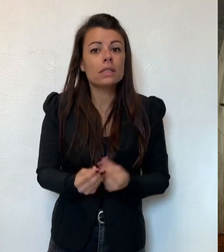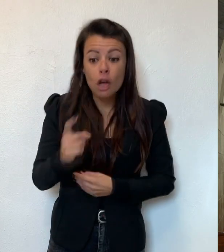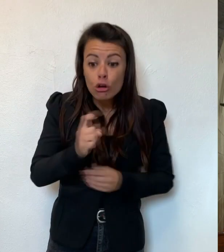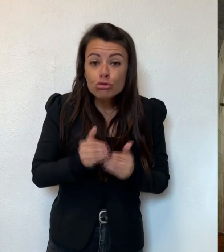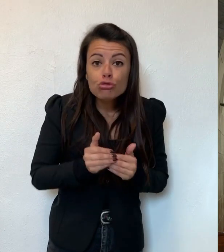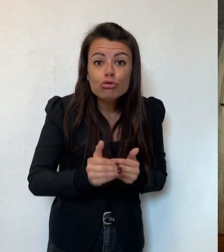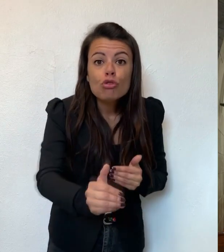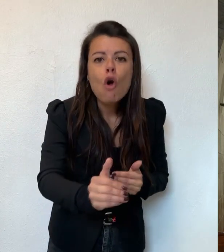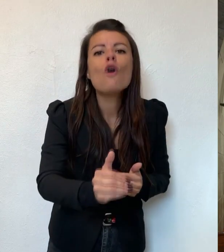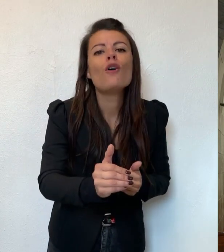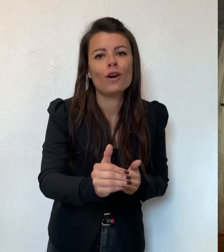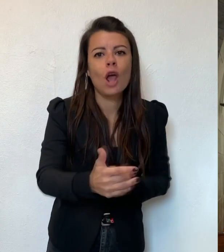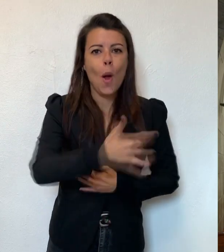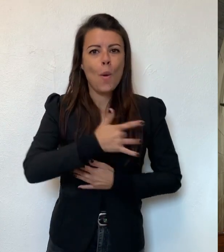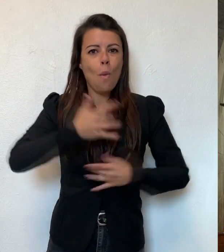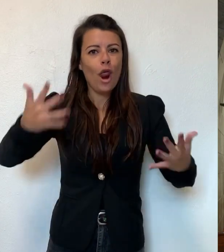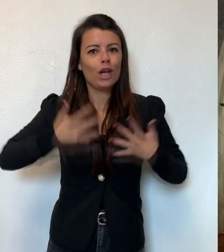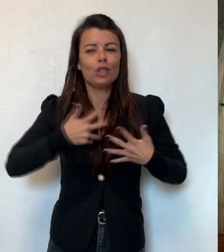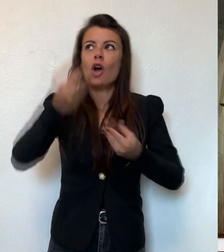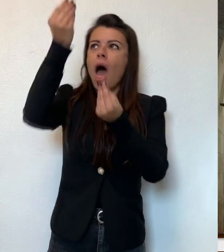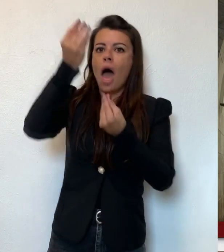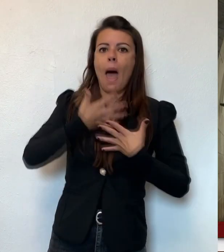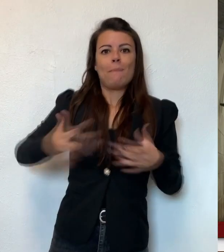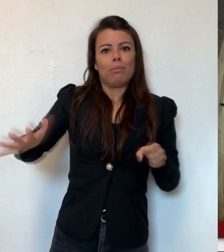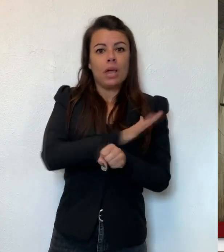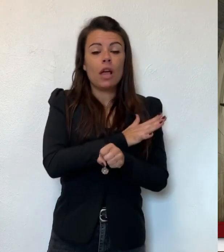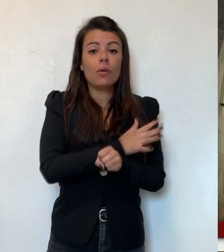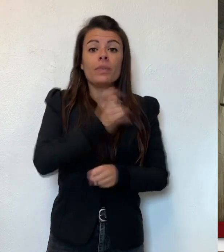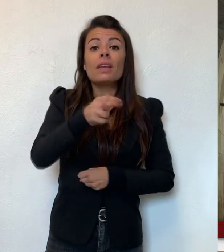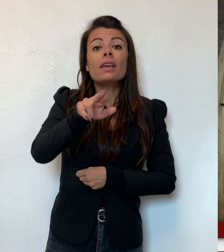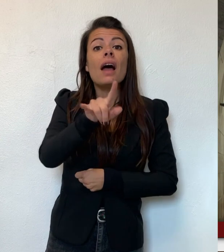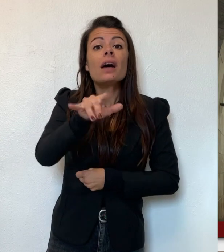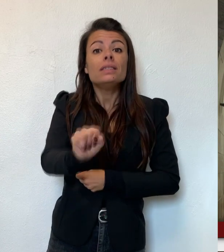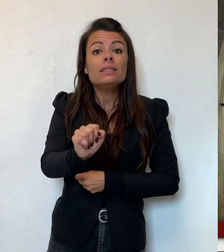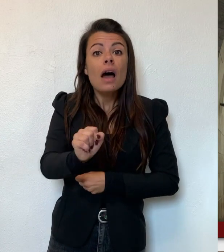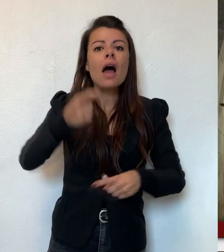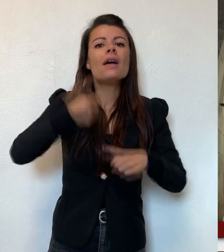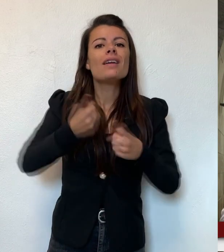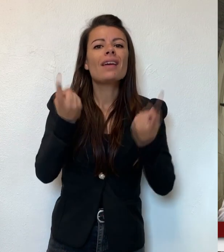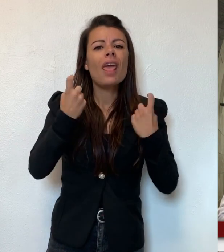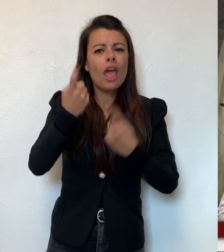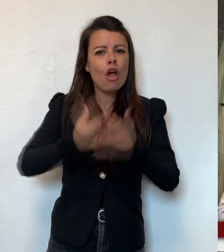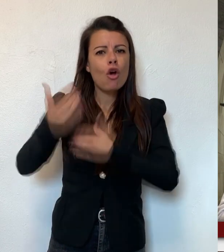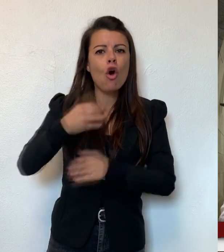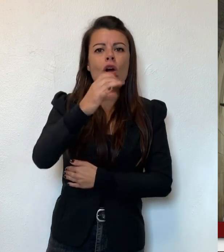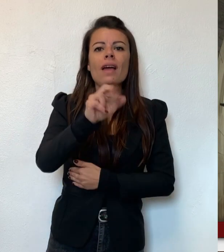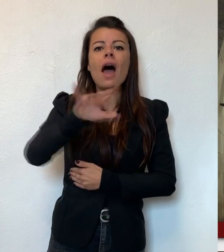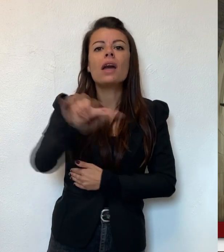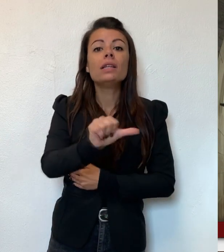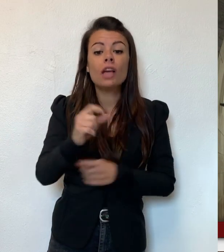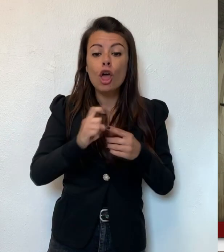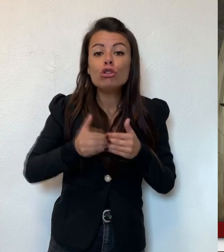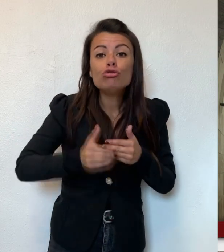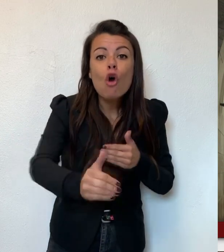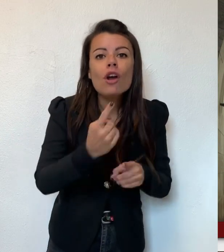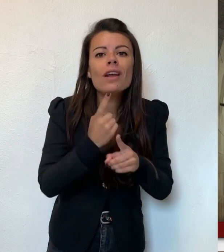questi giorni ancora riempiranno il nostro cuore di gioia. La parola grazia in greco è caris, siano questi